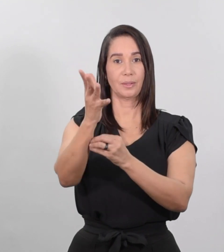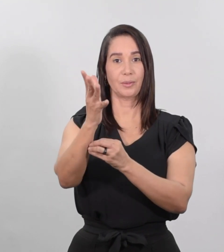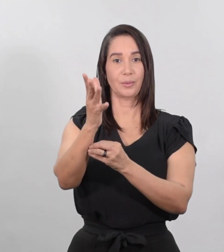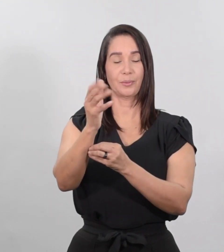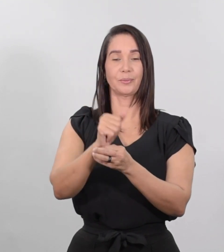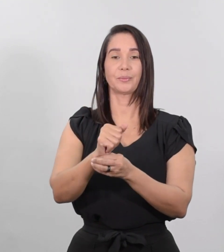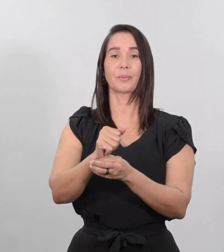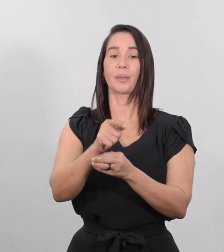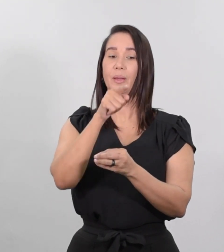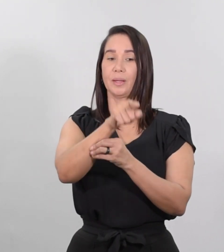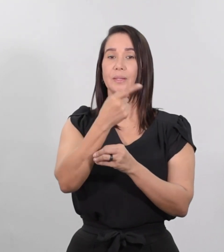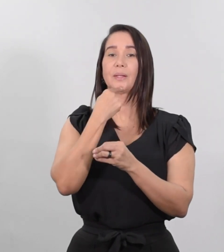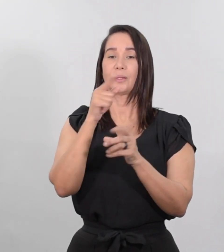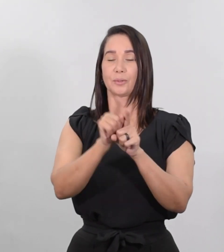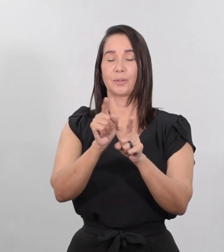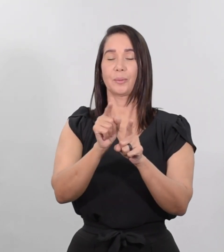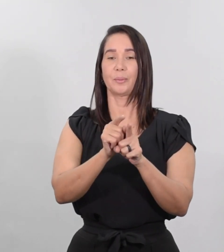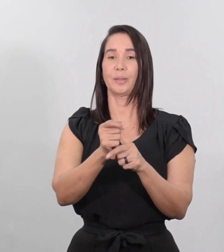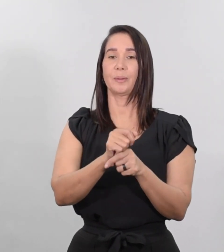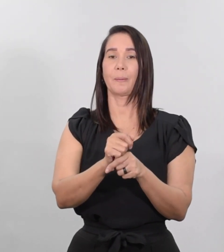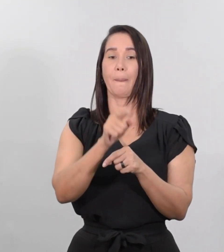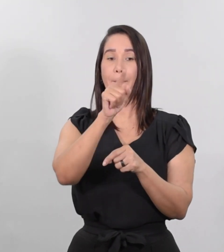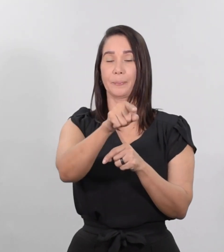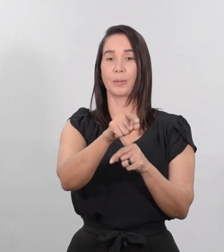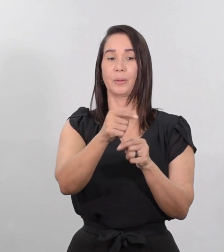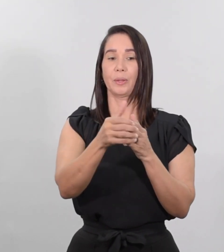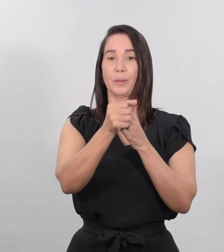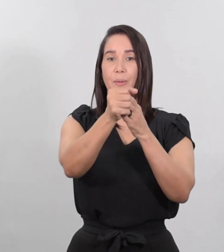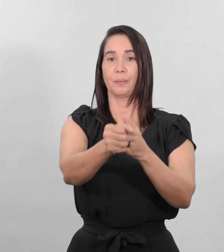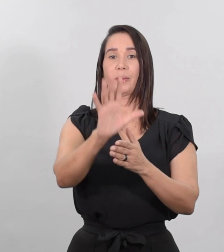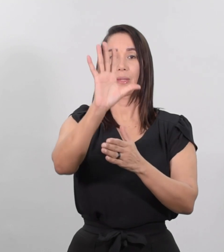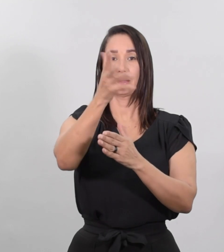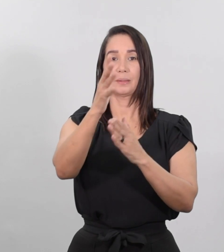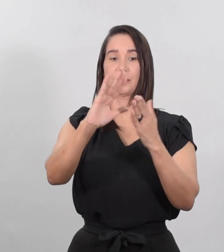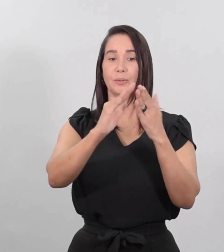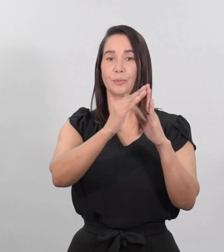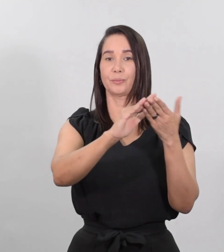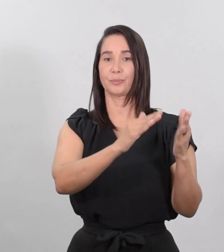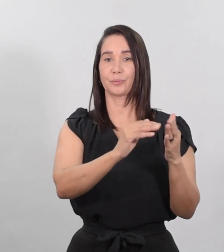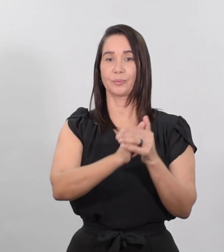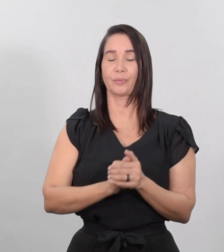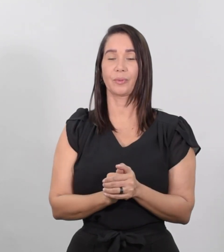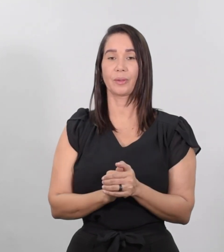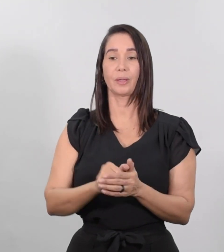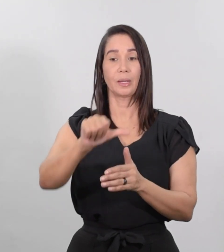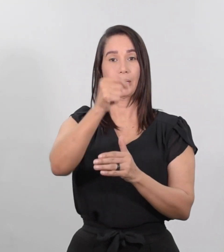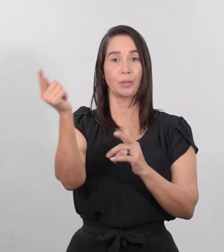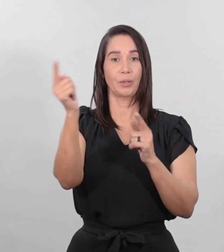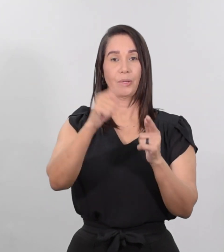A ese le dijo también, Pues toma tú el mando de cinco ciudades. El otro llegó y dijo,